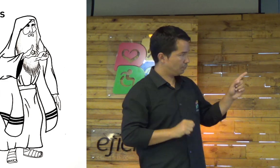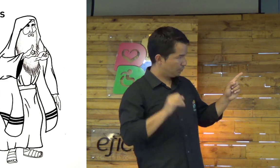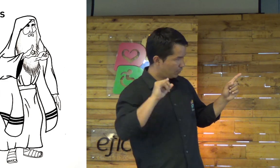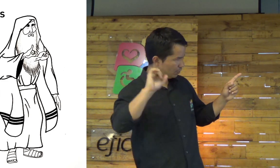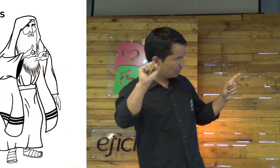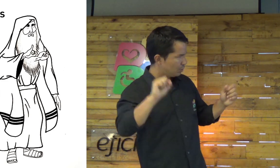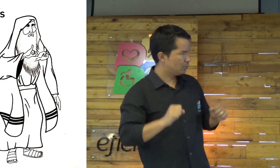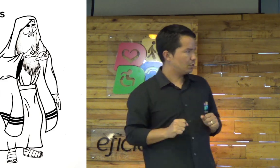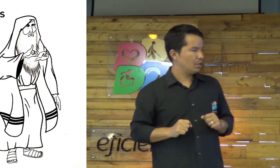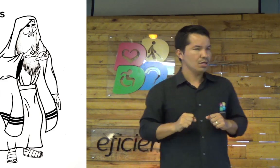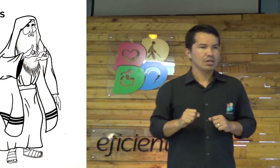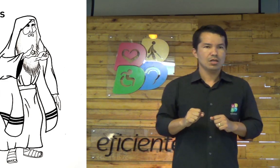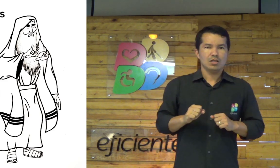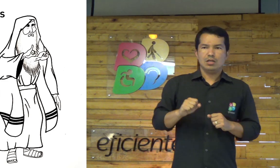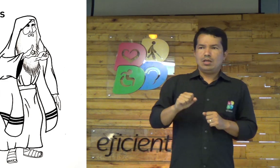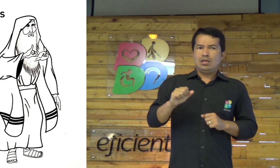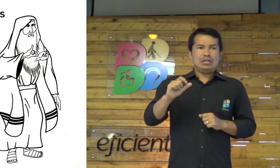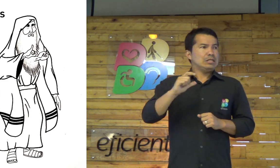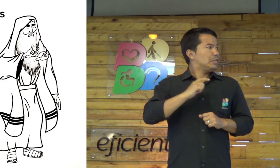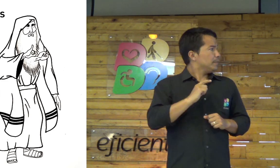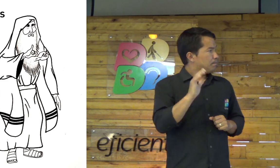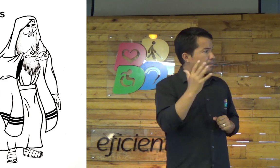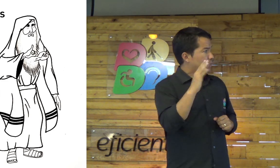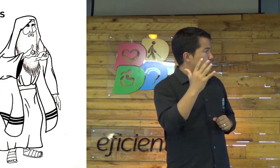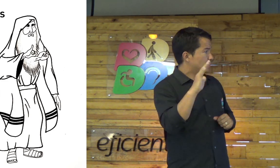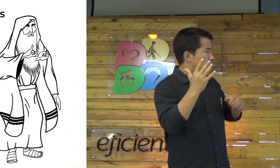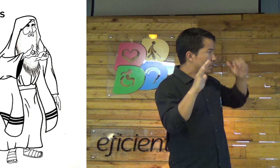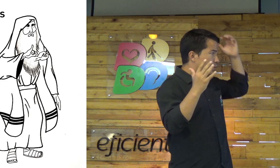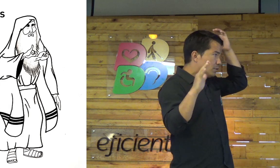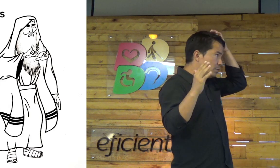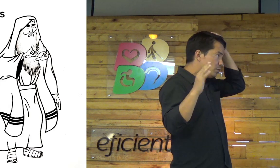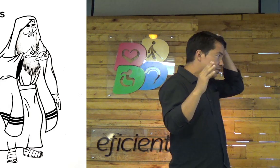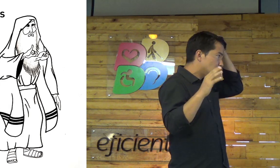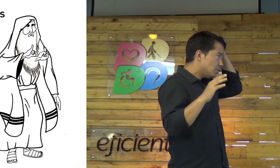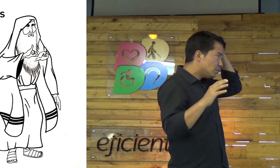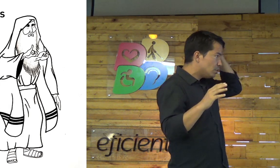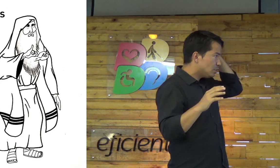Isaías... Tem mais ou menos...